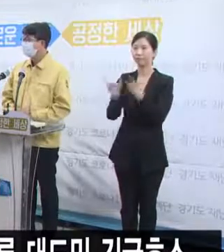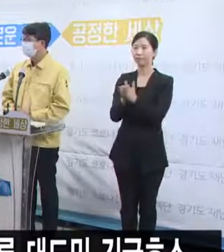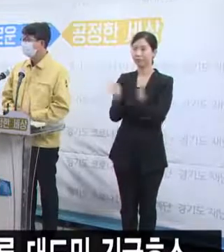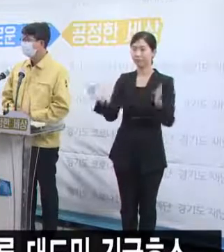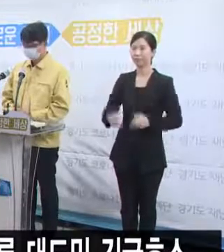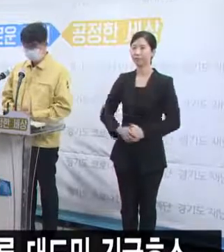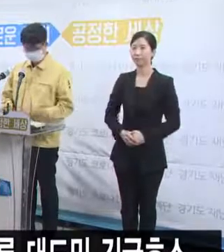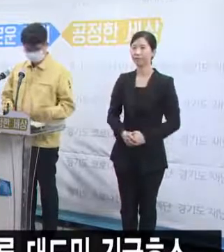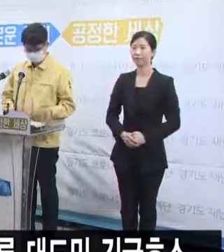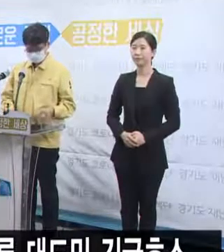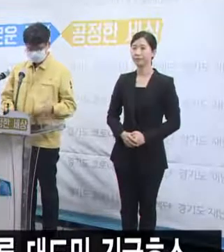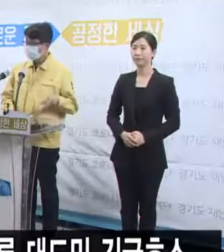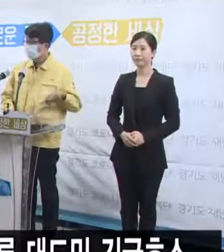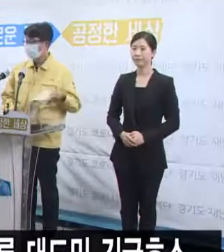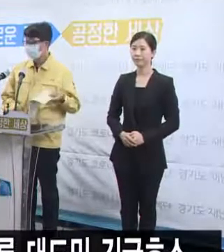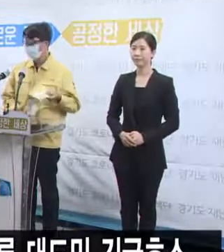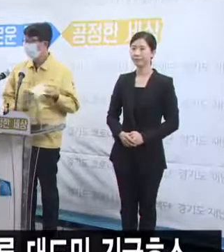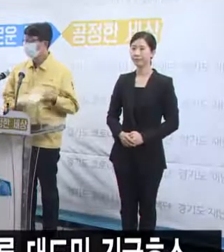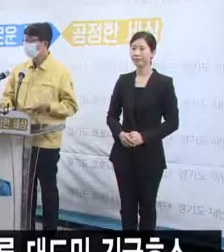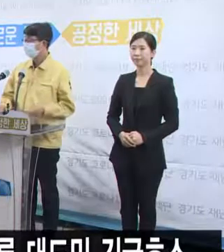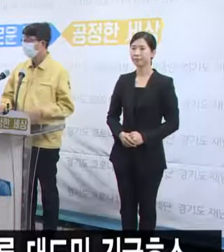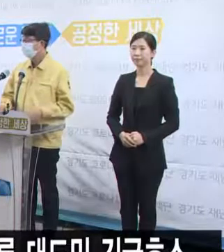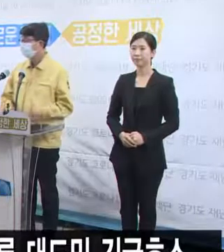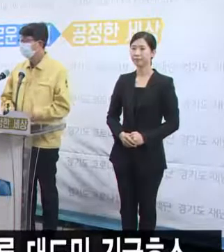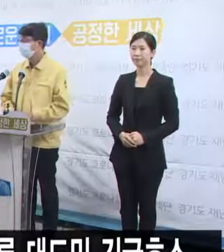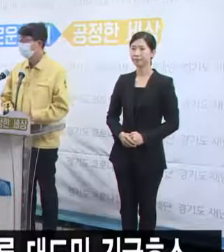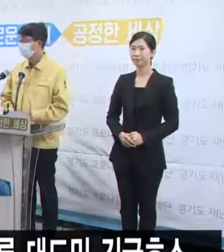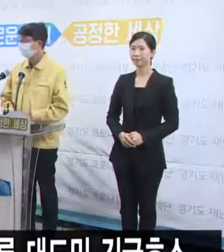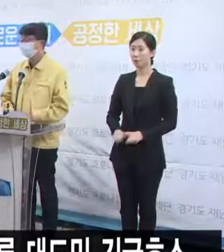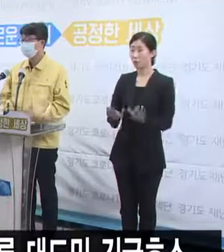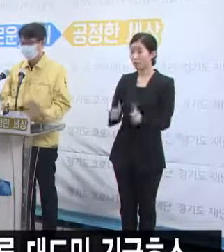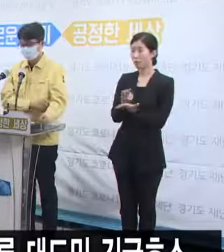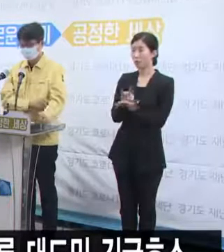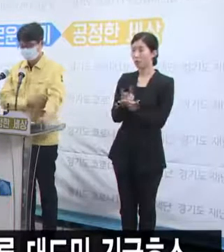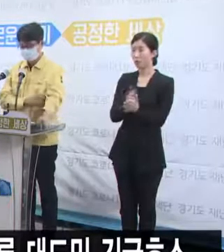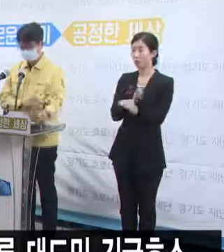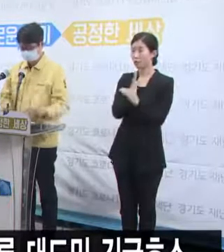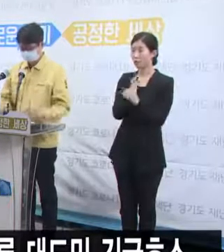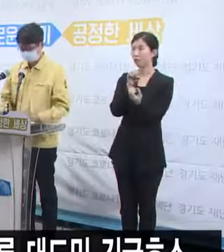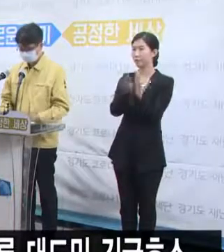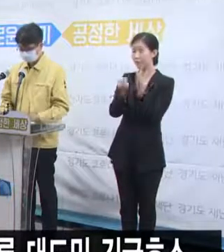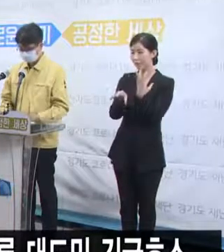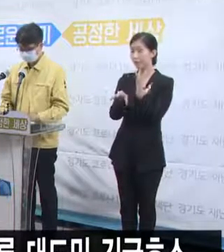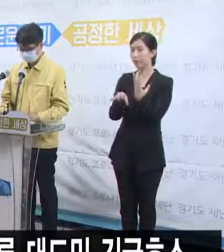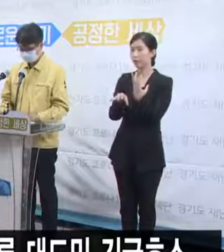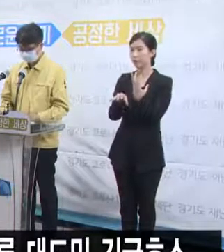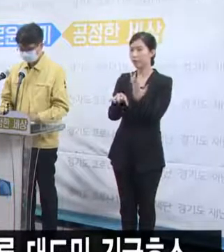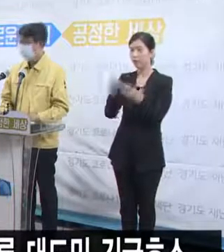그러면 질의응답을 계속하겠습니다. 오늘은 병상 위주로 해서 답변 드리도록 하고